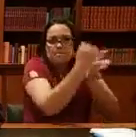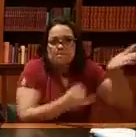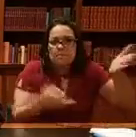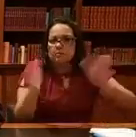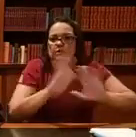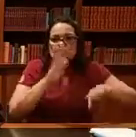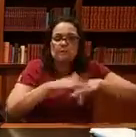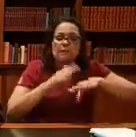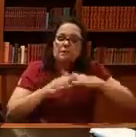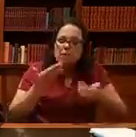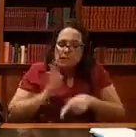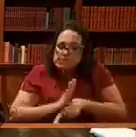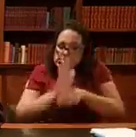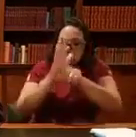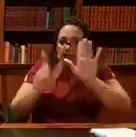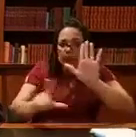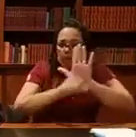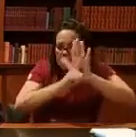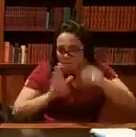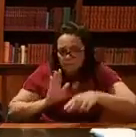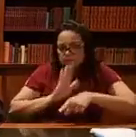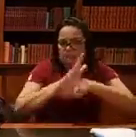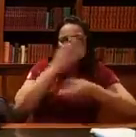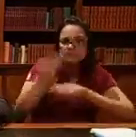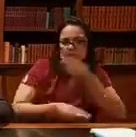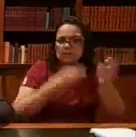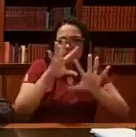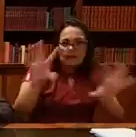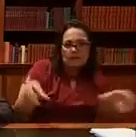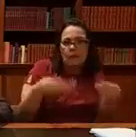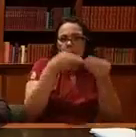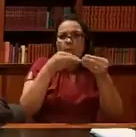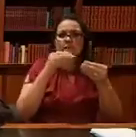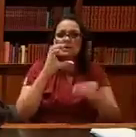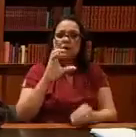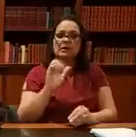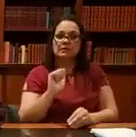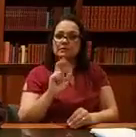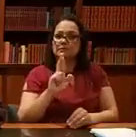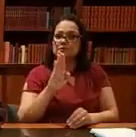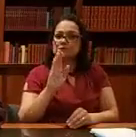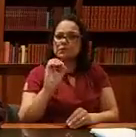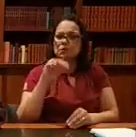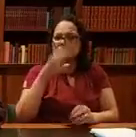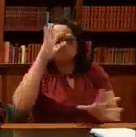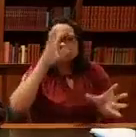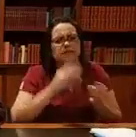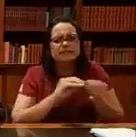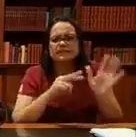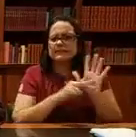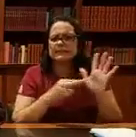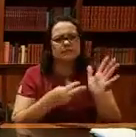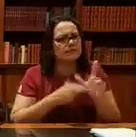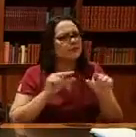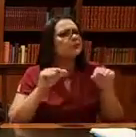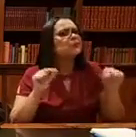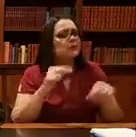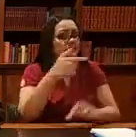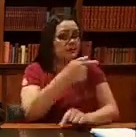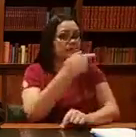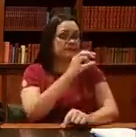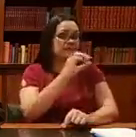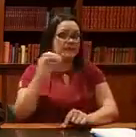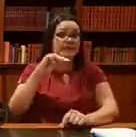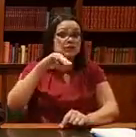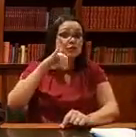sem só criar os mecanismos legais para fazer a compensação de carbono. E isso significa 700 milhões de